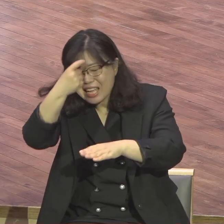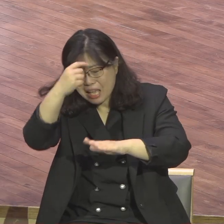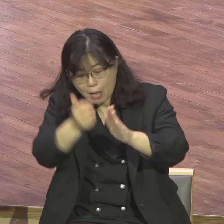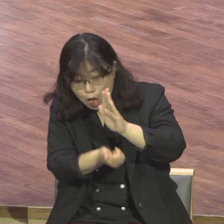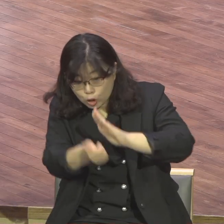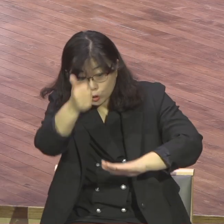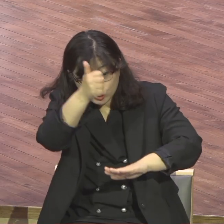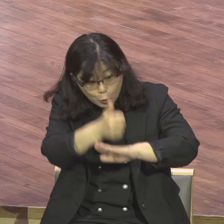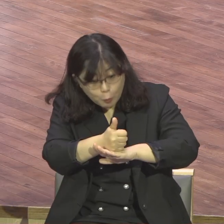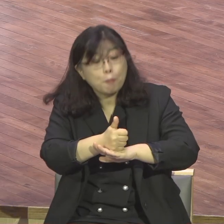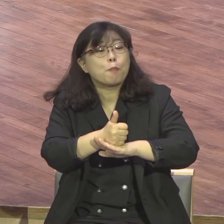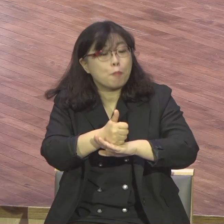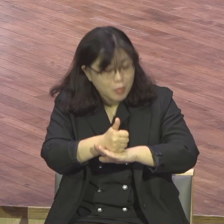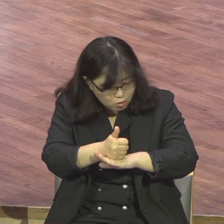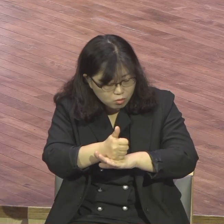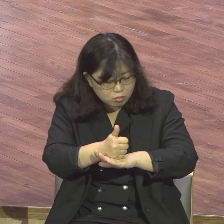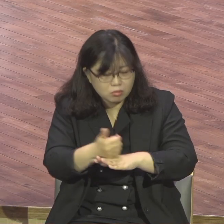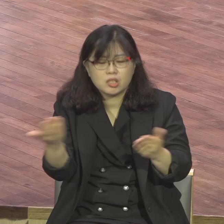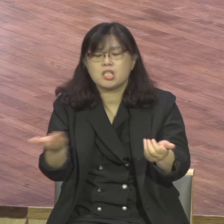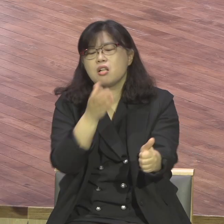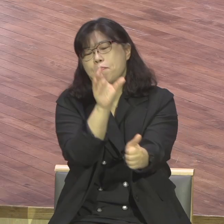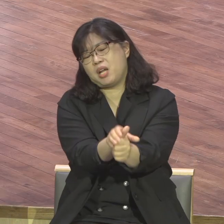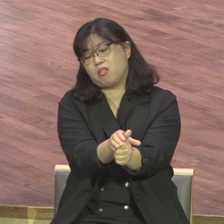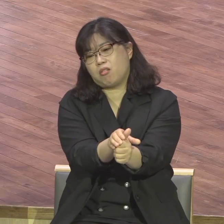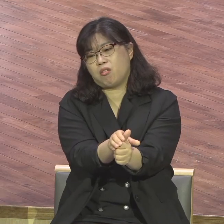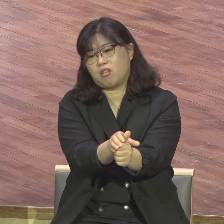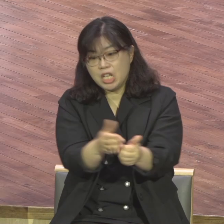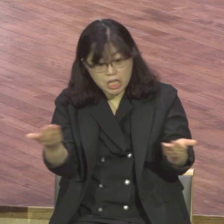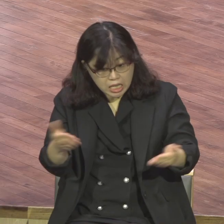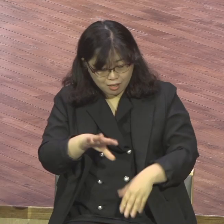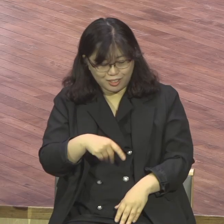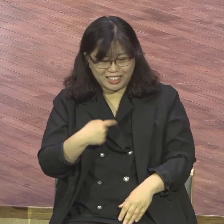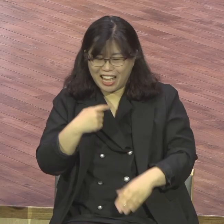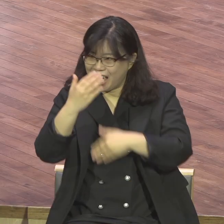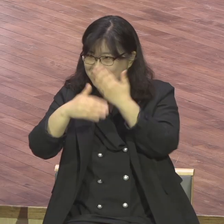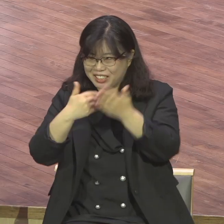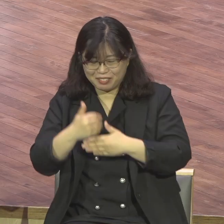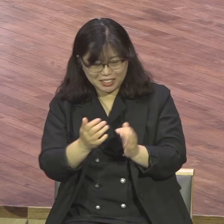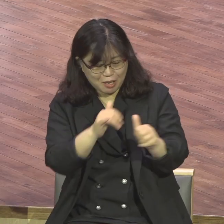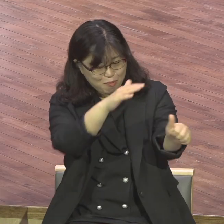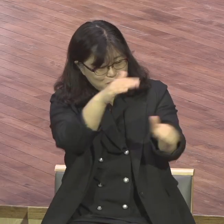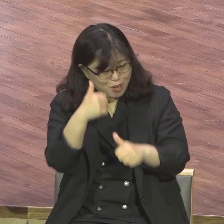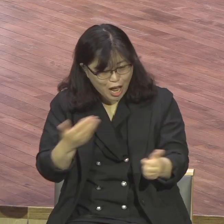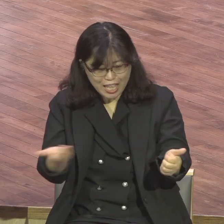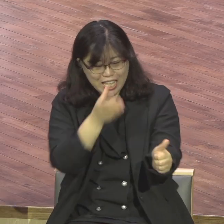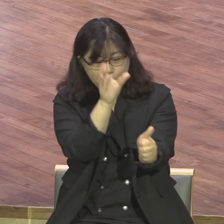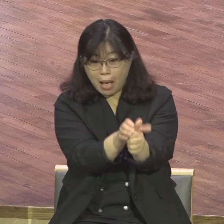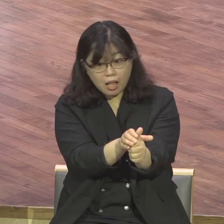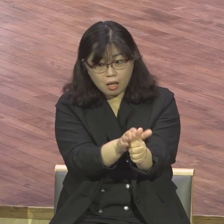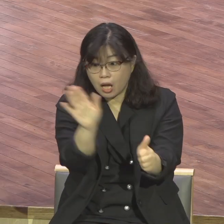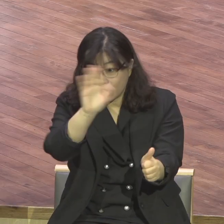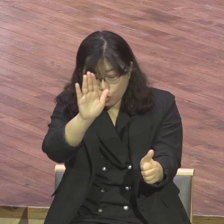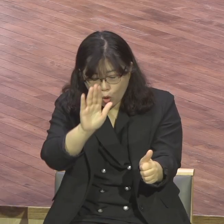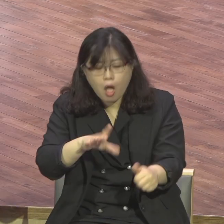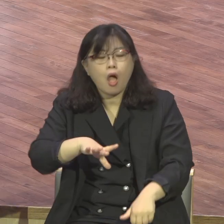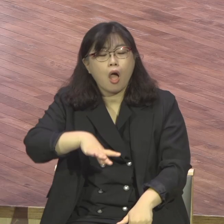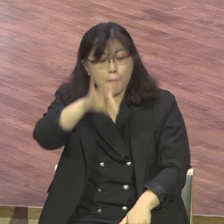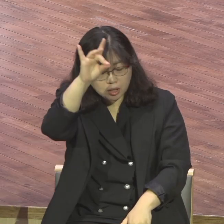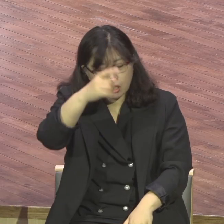직분 때문에 아니에요 예배자로 먼저 서고 예배가 성공하고 그 다음에 뭘 하든지 하라는